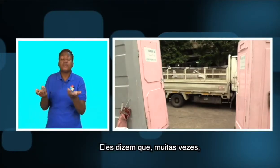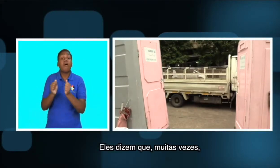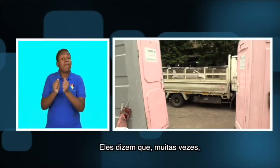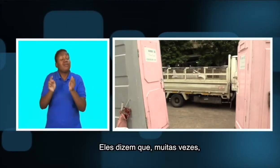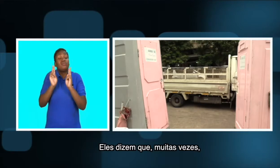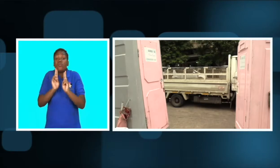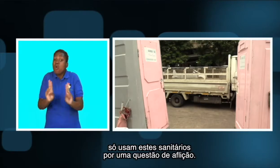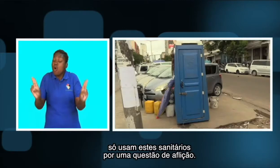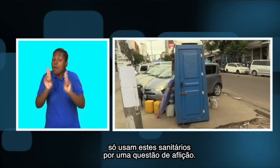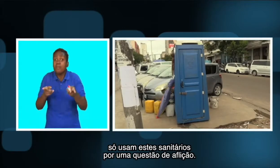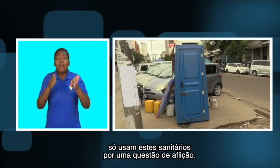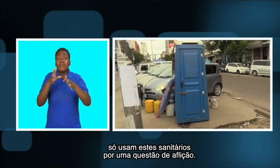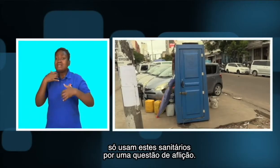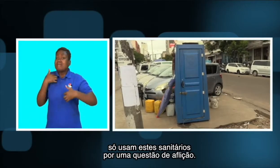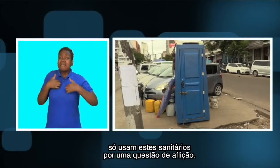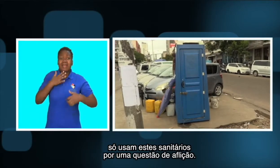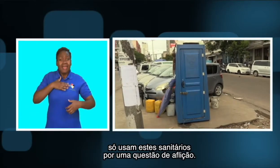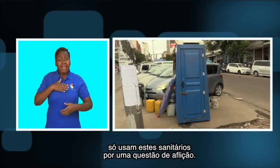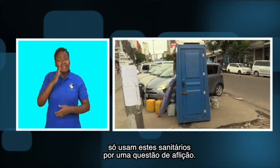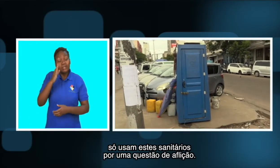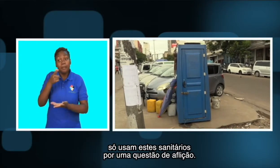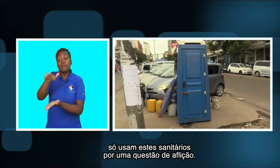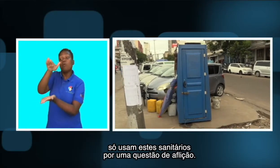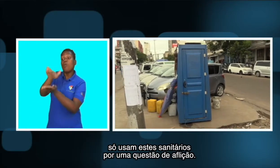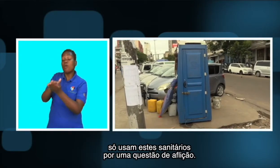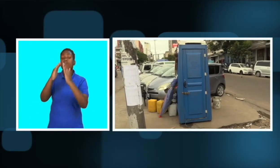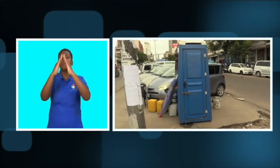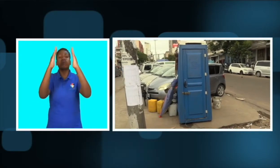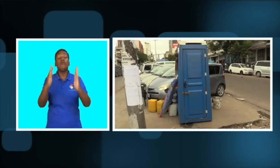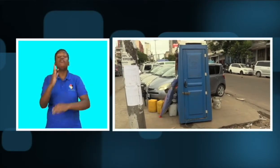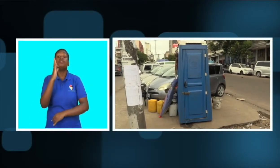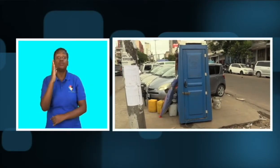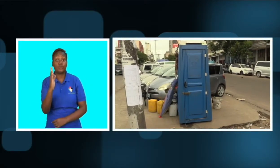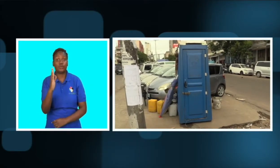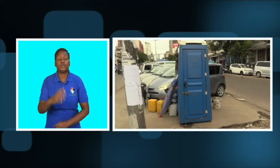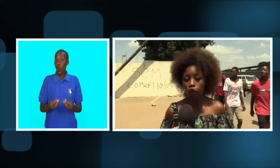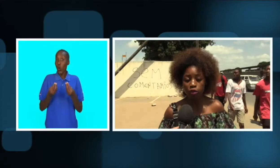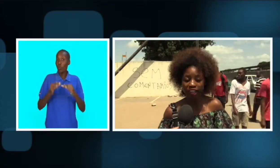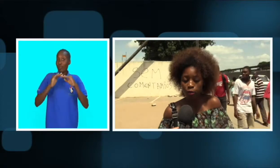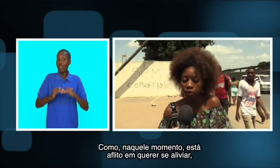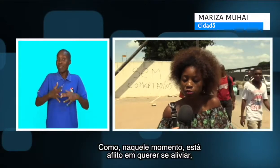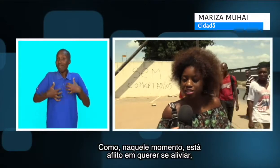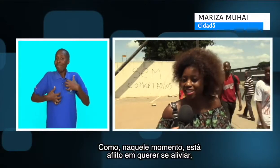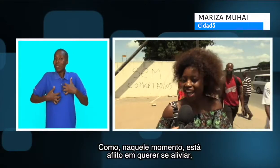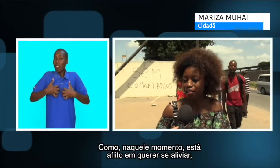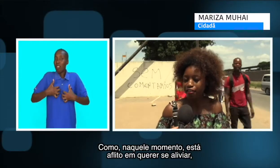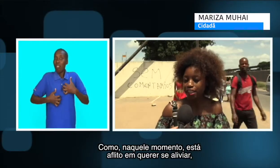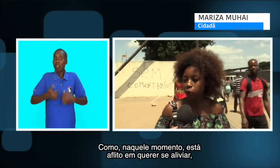vezes só usam estes sanitários por uma questão de aflição. Como naquele momento você está aflito em